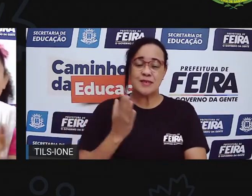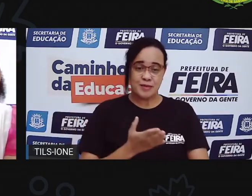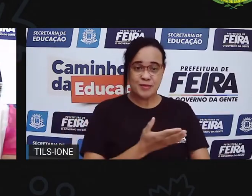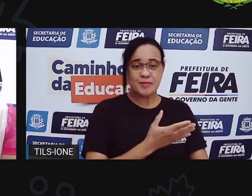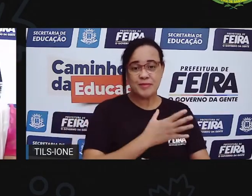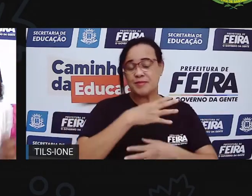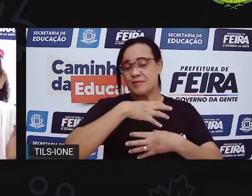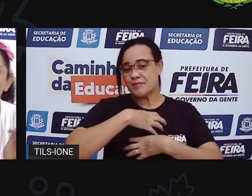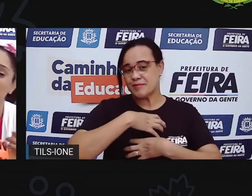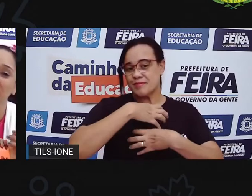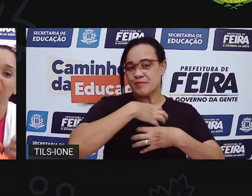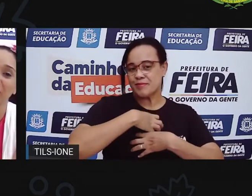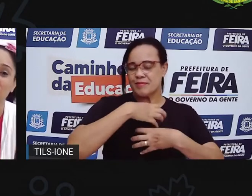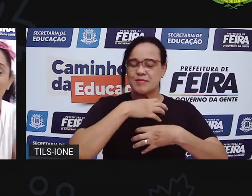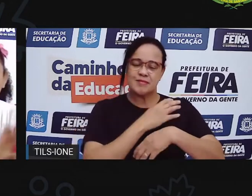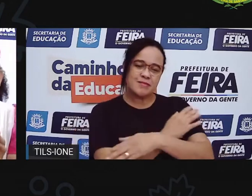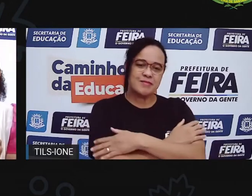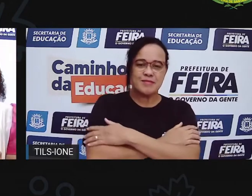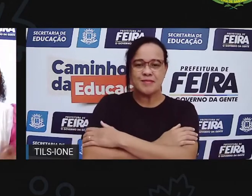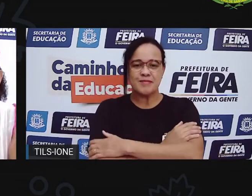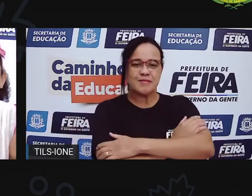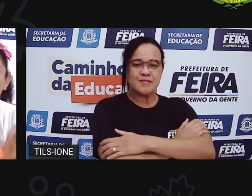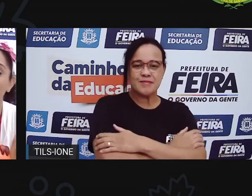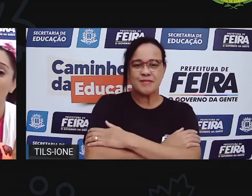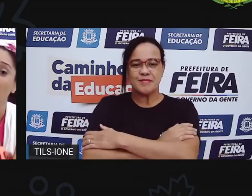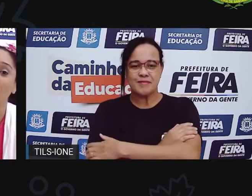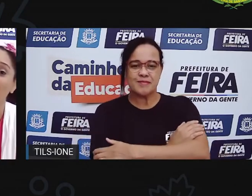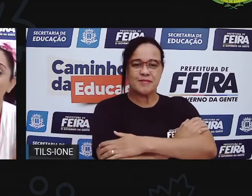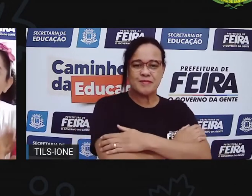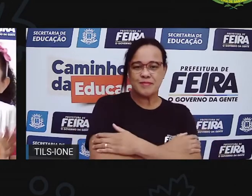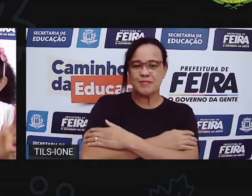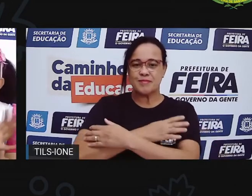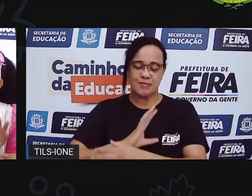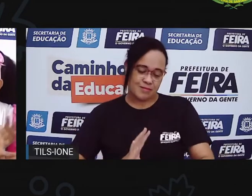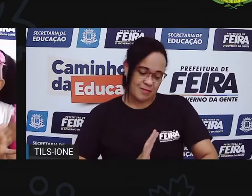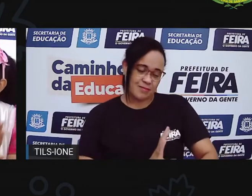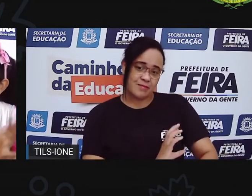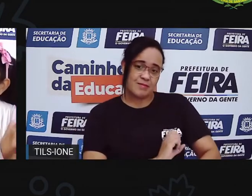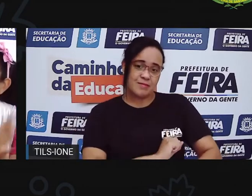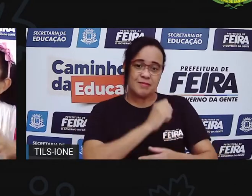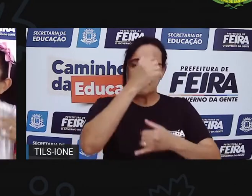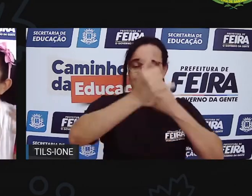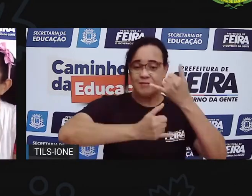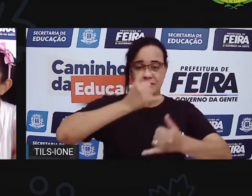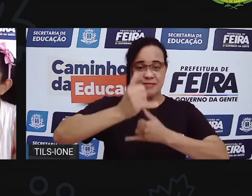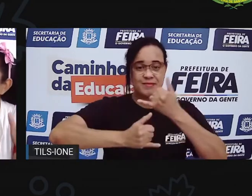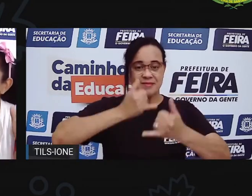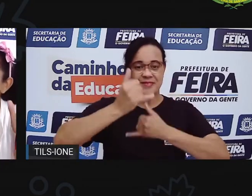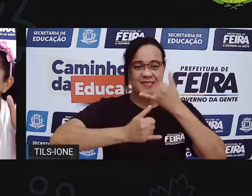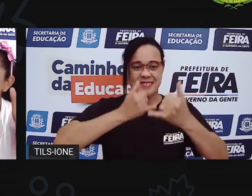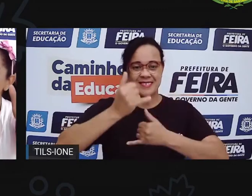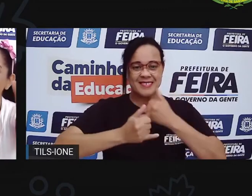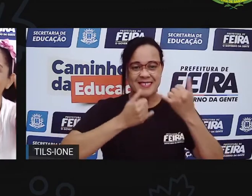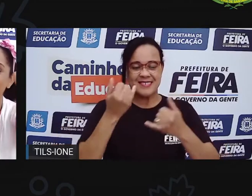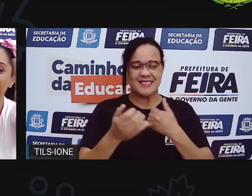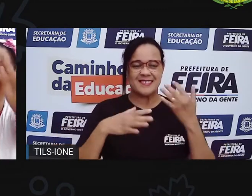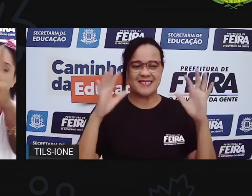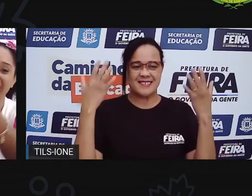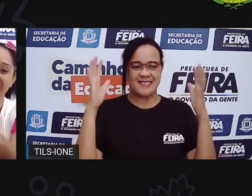Sintam o nosso abraço, com amor vamos cantar.